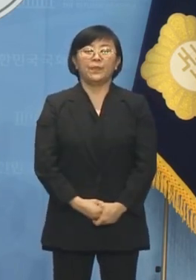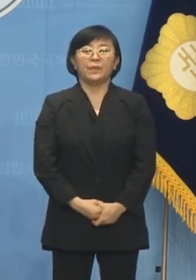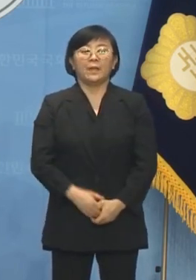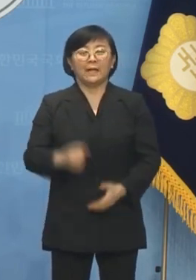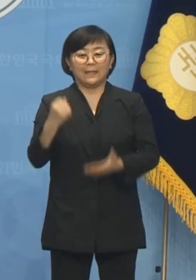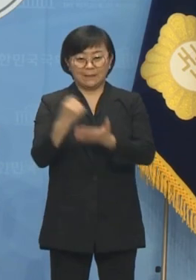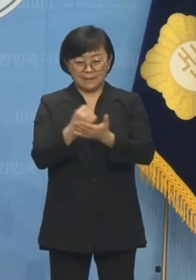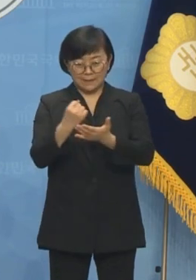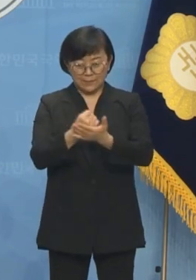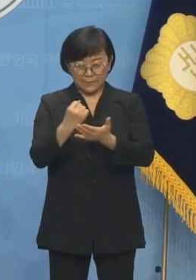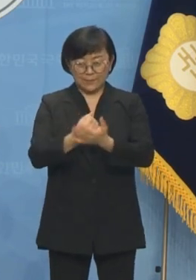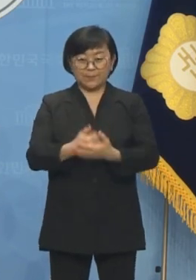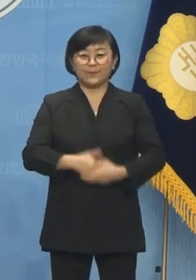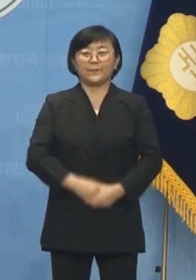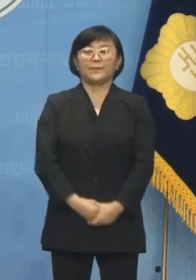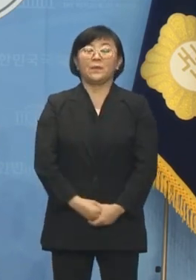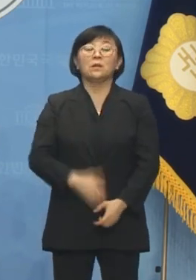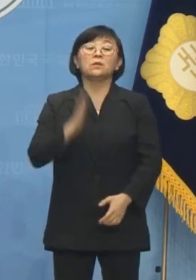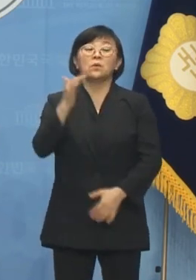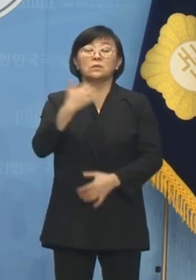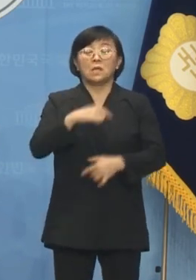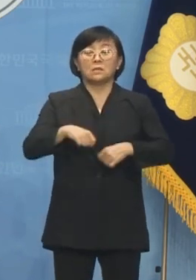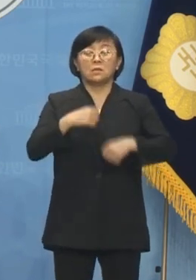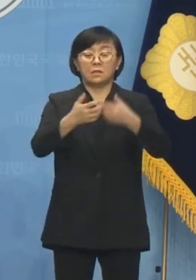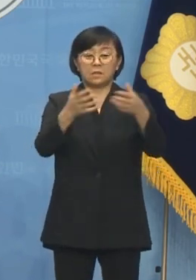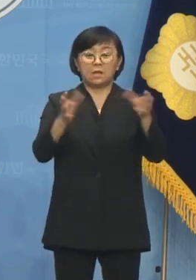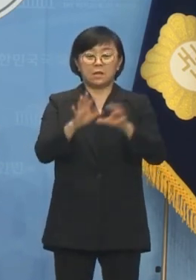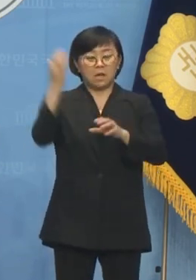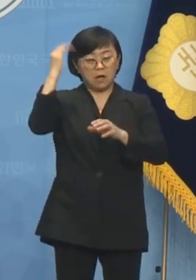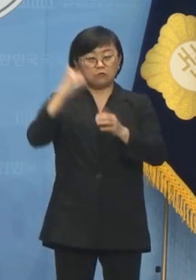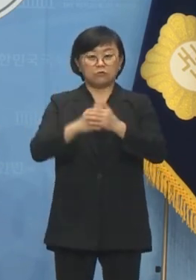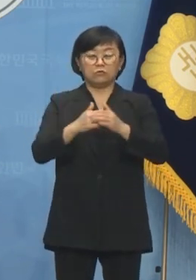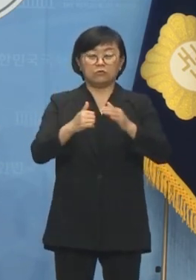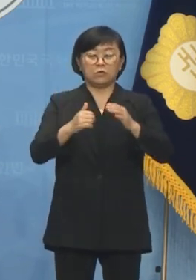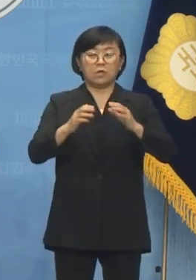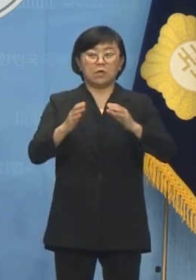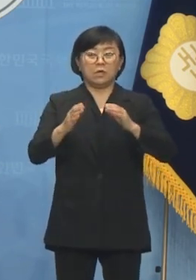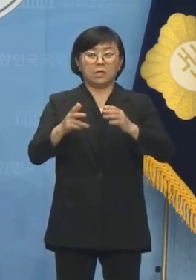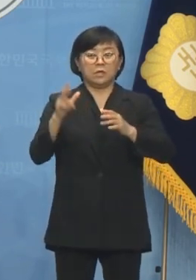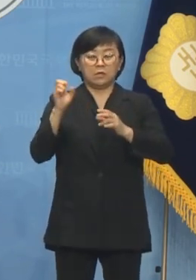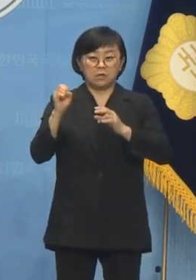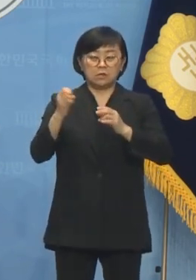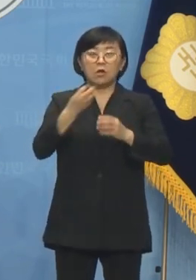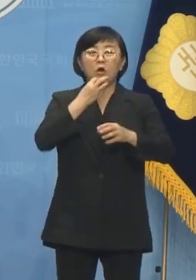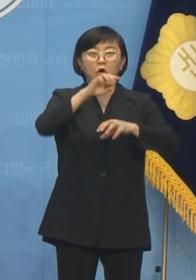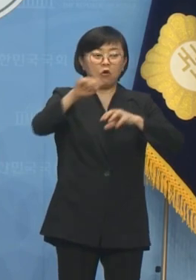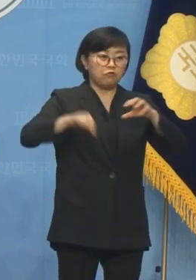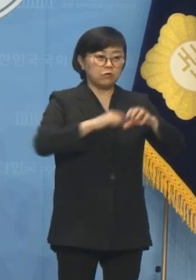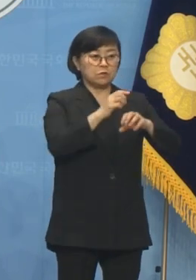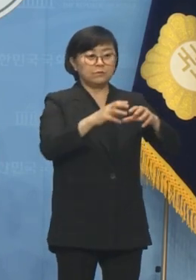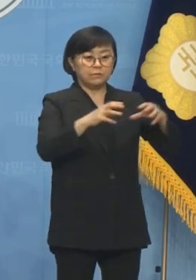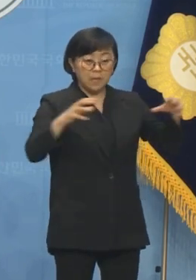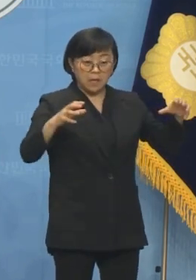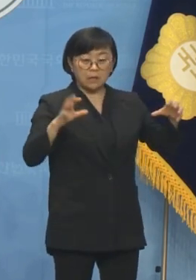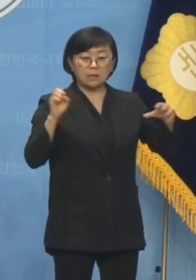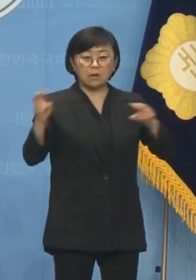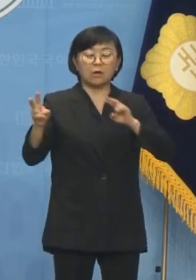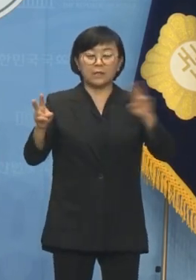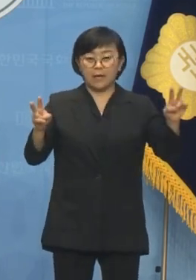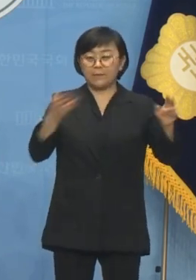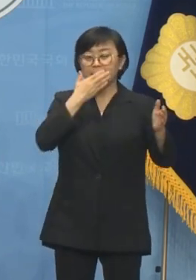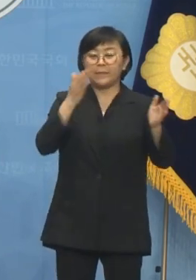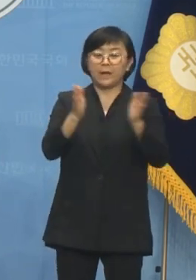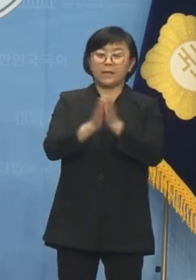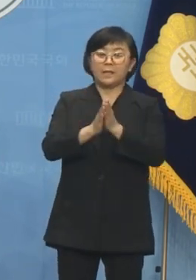안타깝습니다. 녹색정의당은 대한민국을 거대한 서울공화국으로 만들려는 양당의 담합에